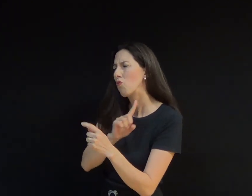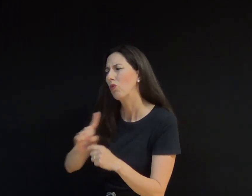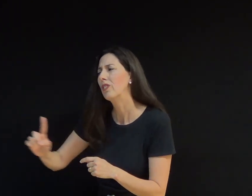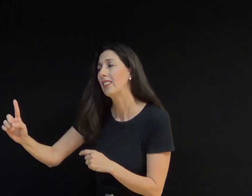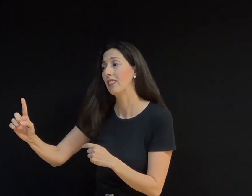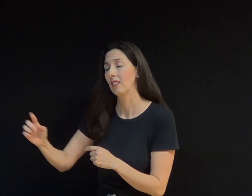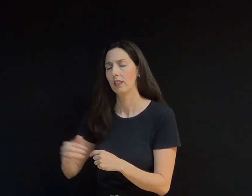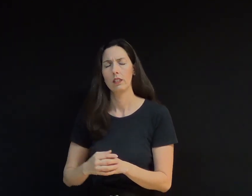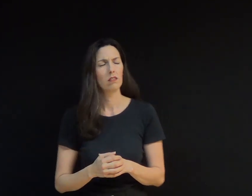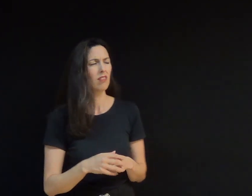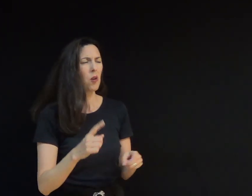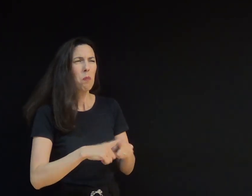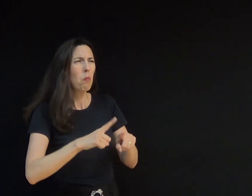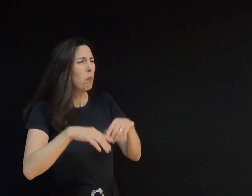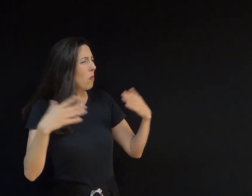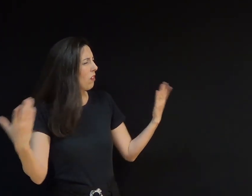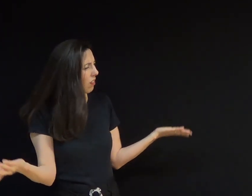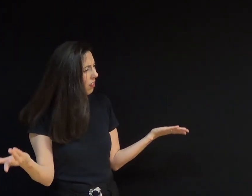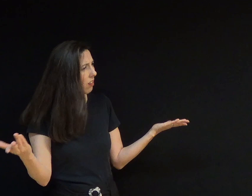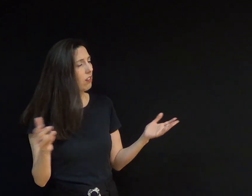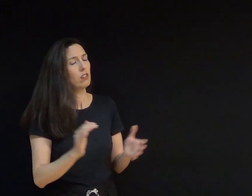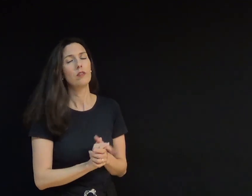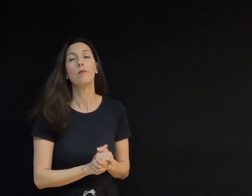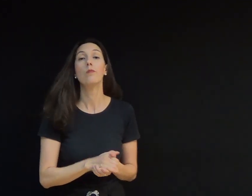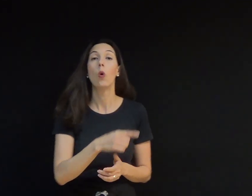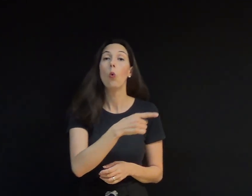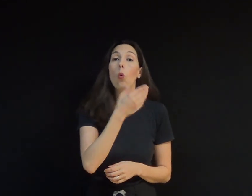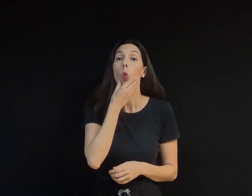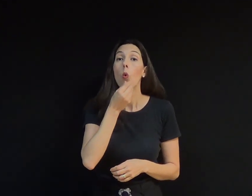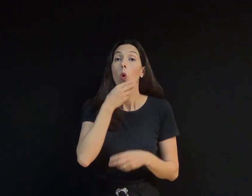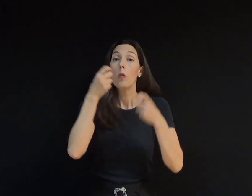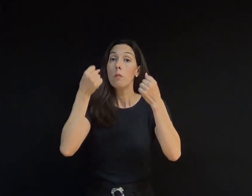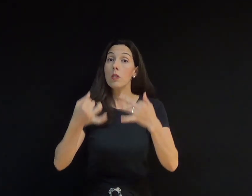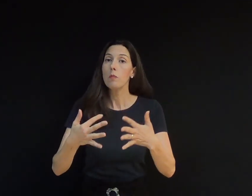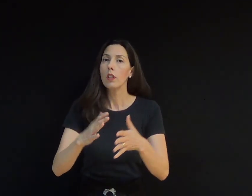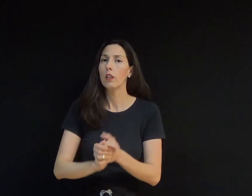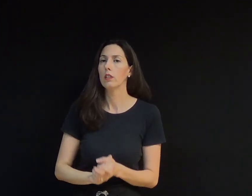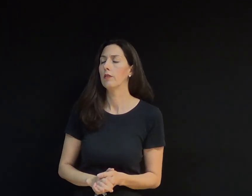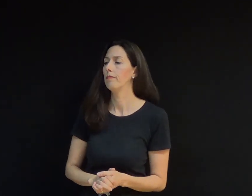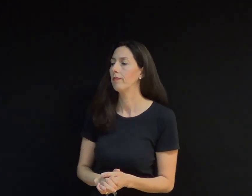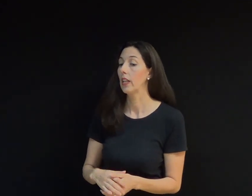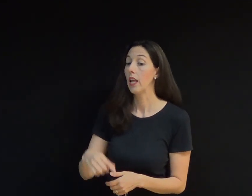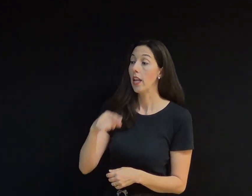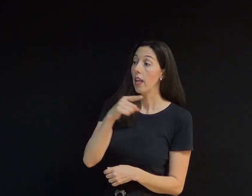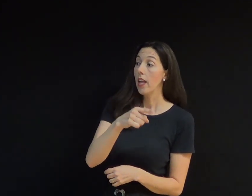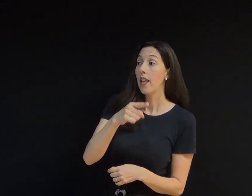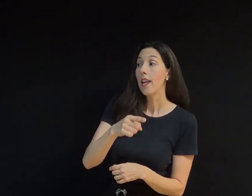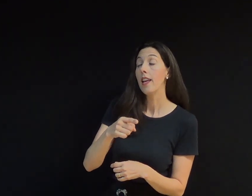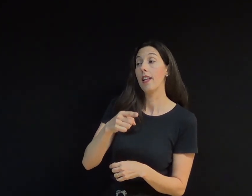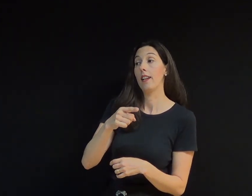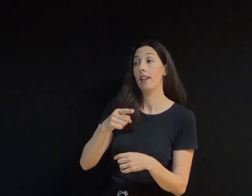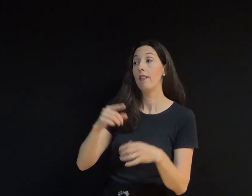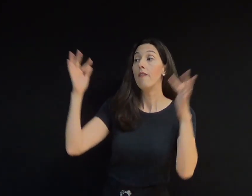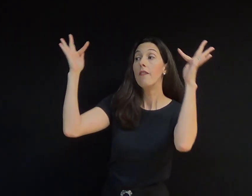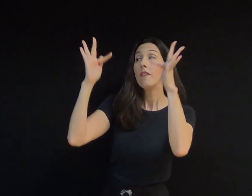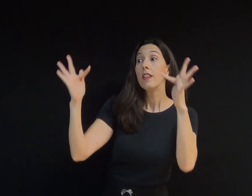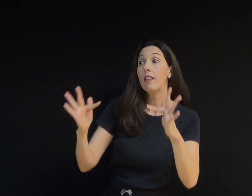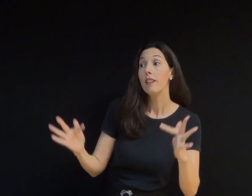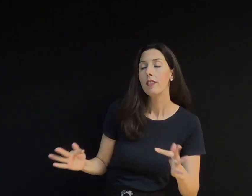Ela quis saber. Um dos velhos explicou. Seu nome é Felicidade e ele disse apontando um dos seus amigos e mostrando